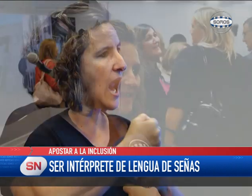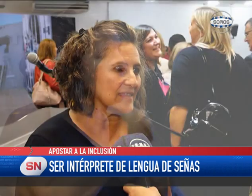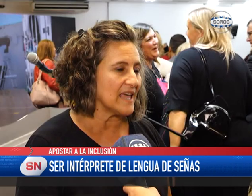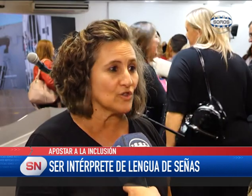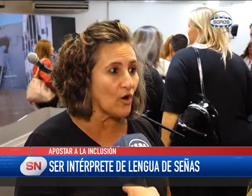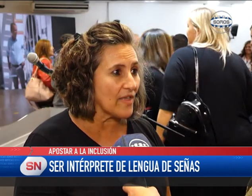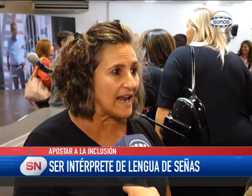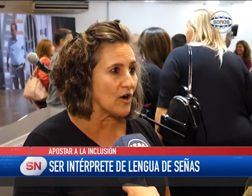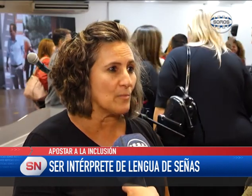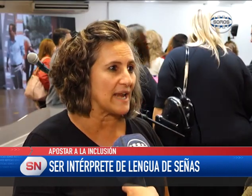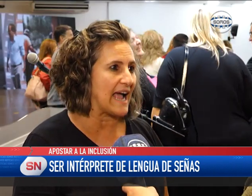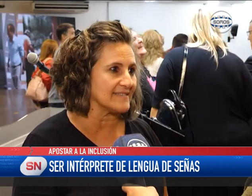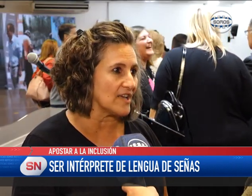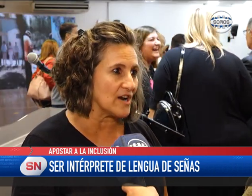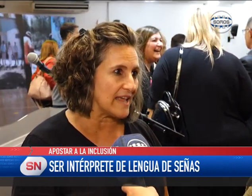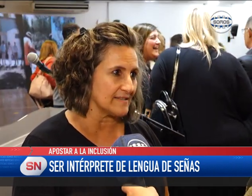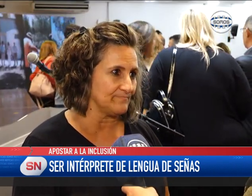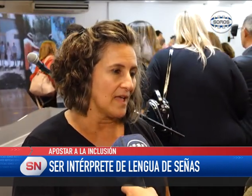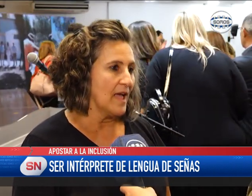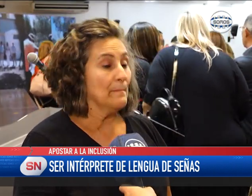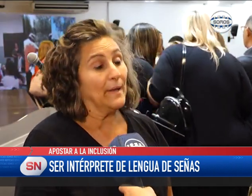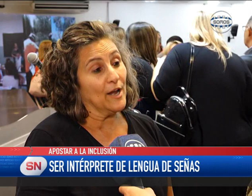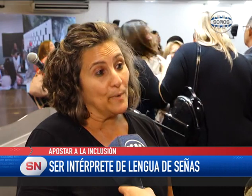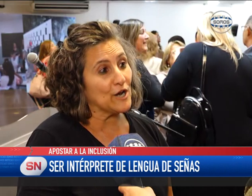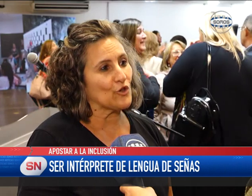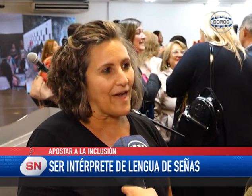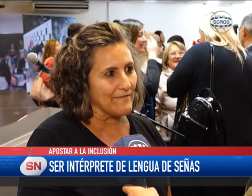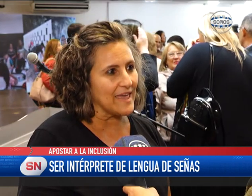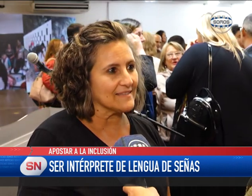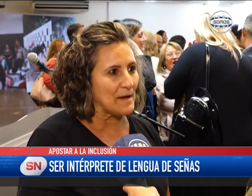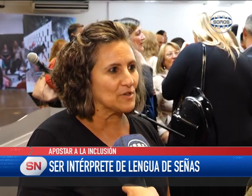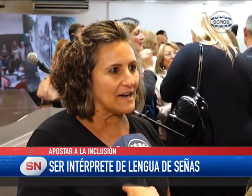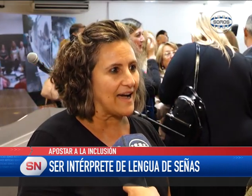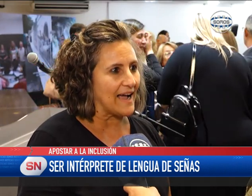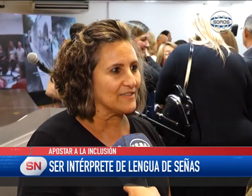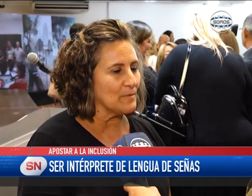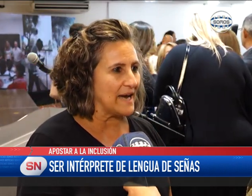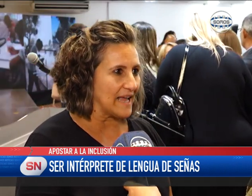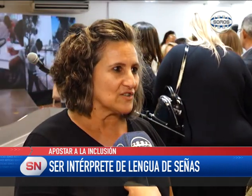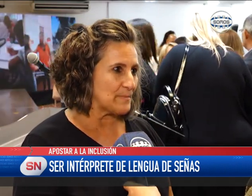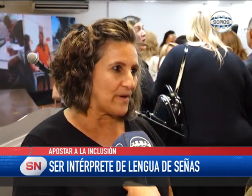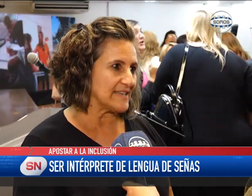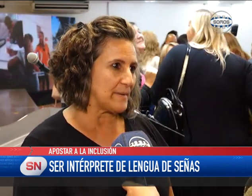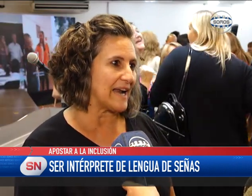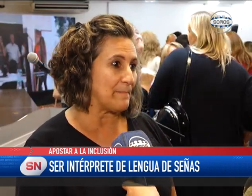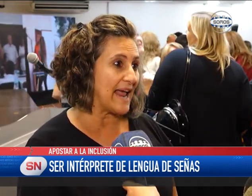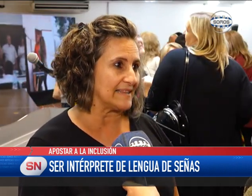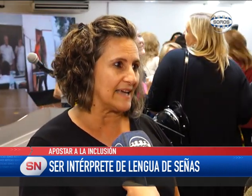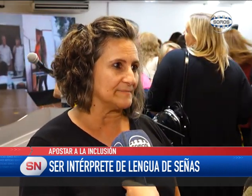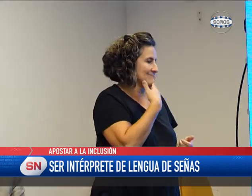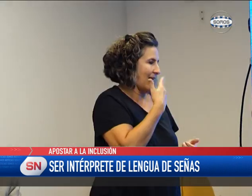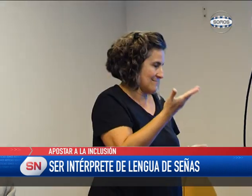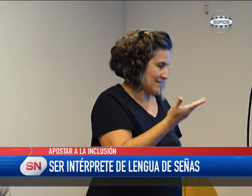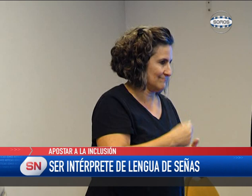presente en todas las comunicaciones. Pero bueno, todavía estamos trabajando para que eso se pueda llevar a la